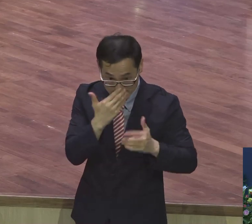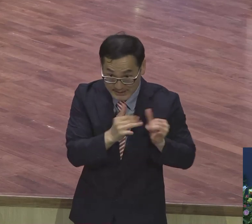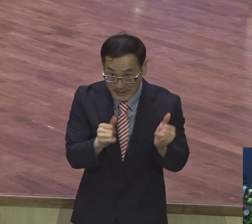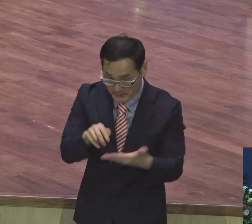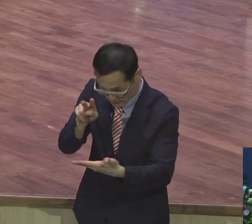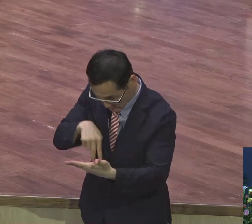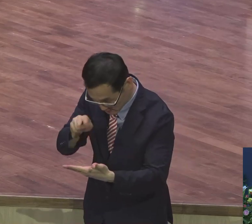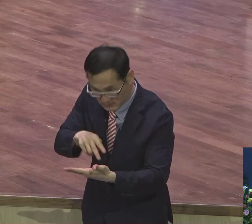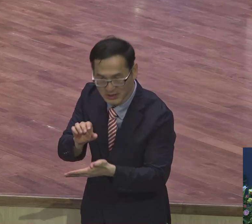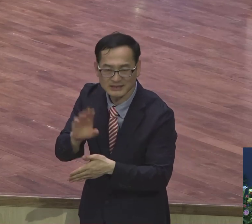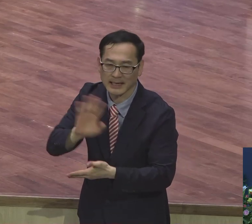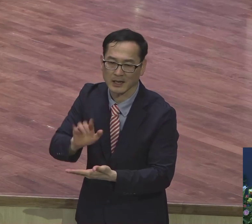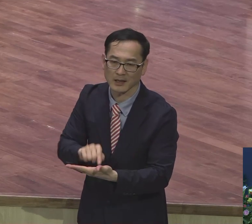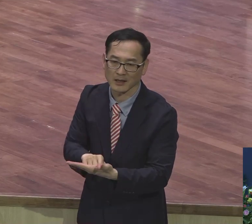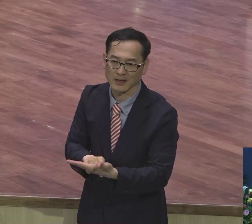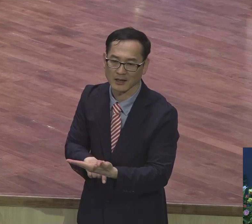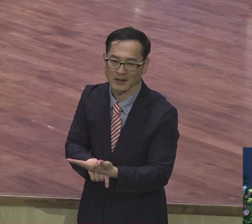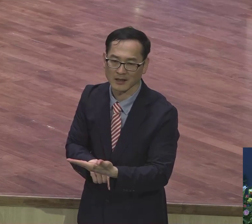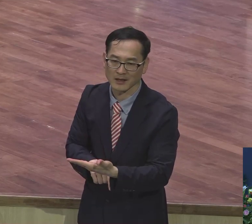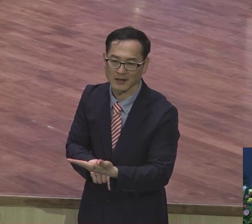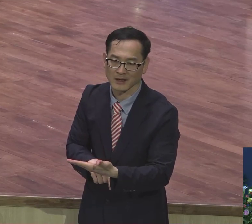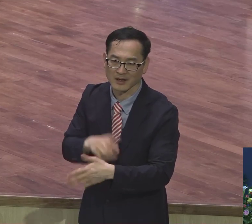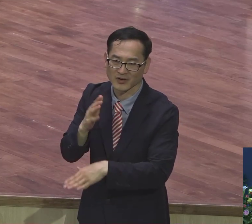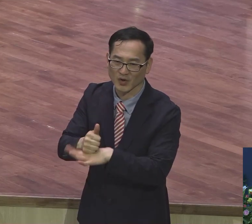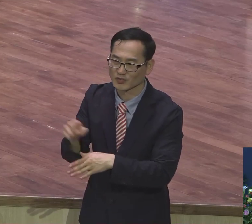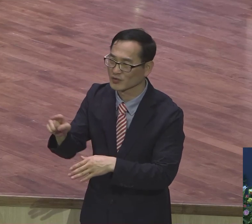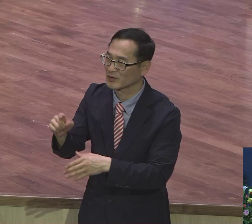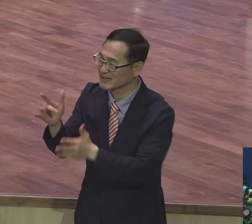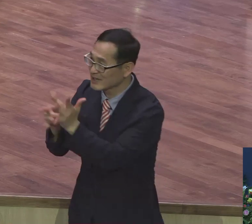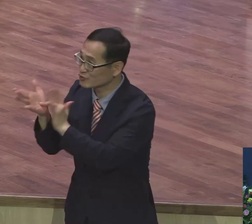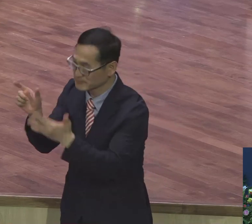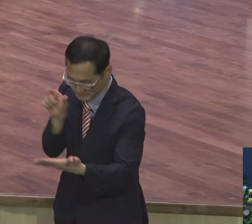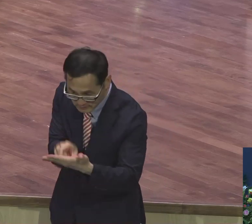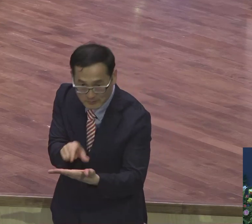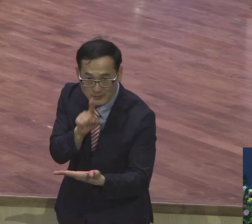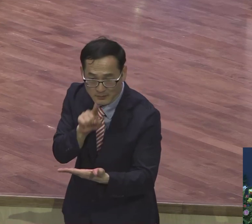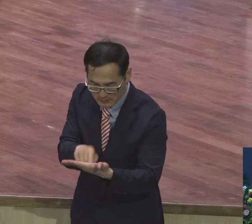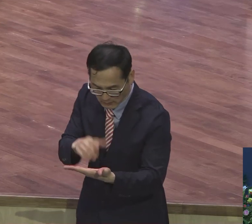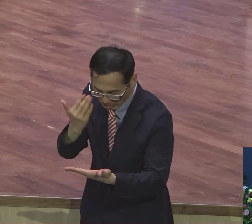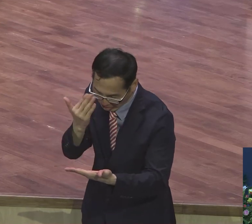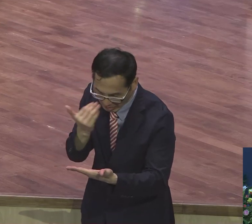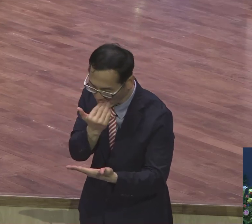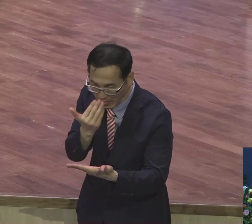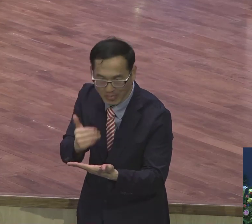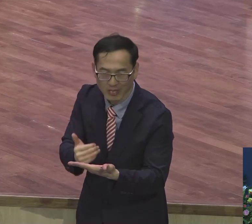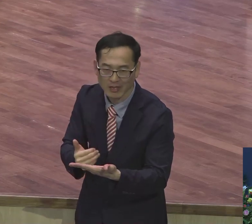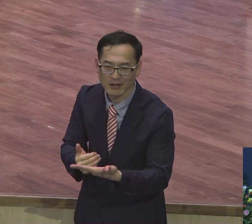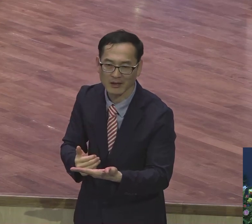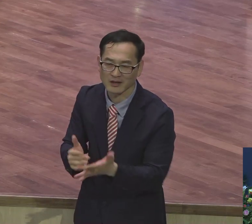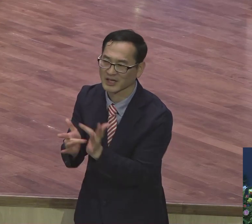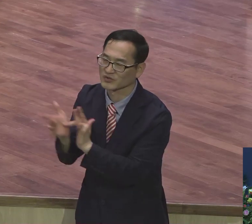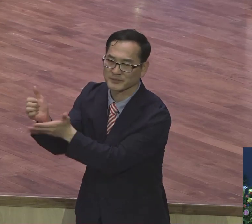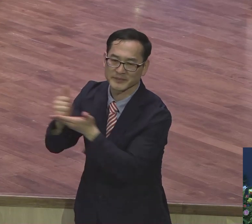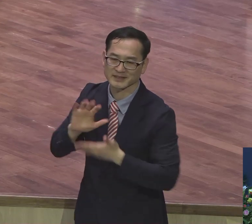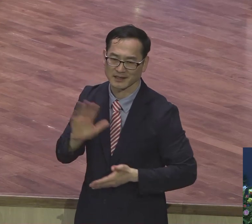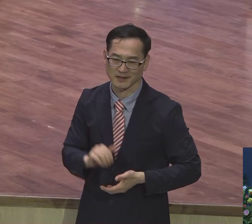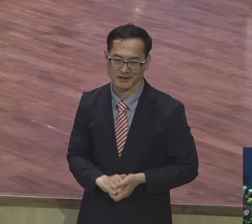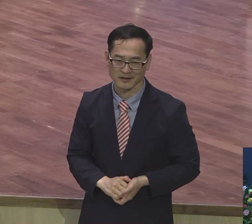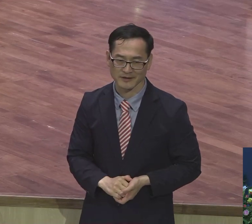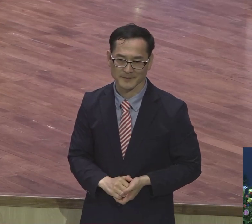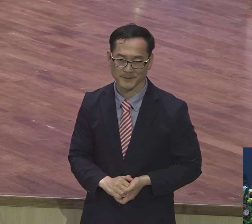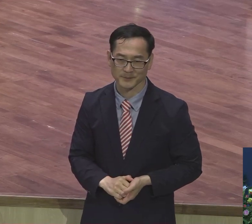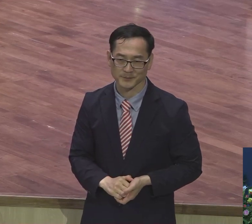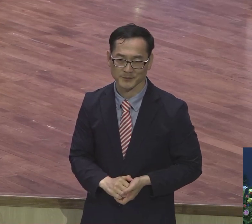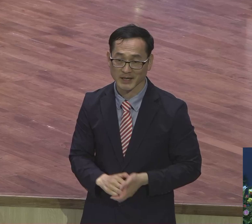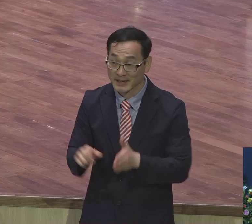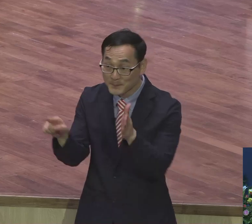10초째로 보면 믿음은 더름에 쓰나미야 더름은 그리스도의 말씀으로 말미암다고 밝히고 있습니다. 믿음은 다른 어떤 것을 듣는